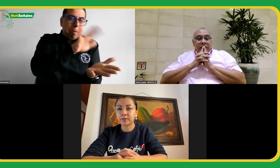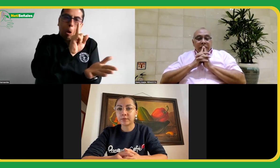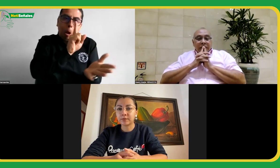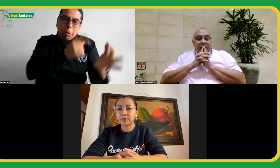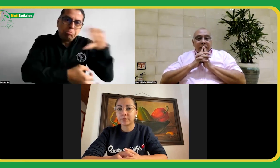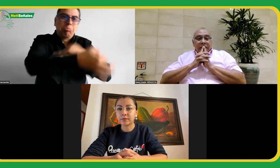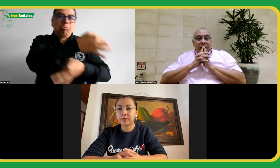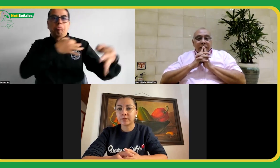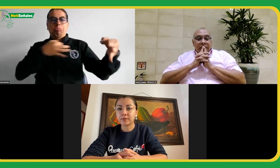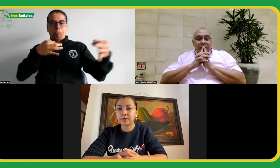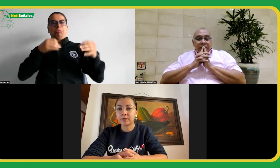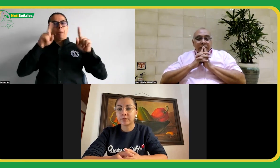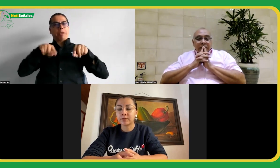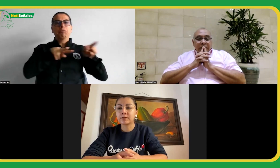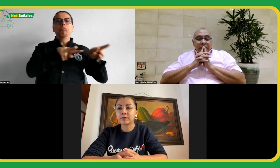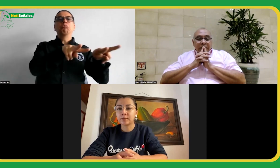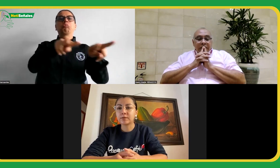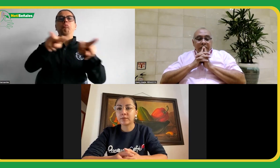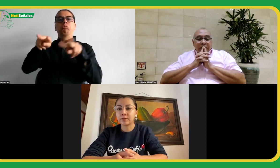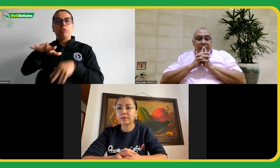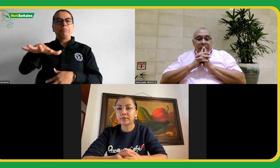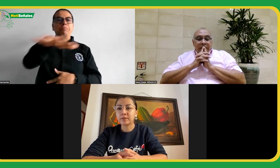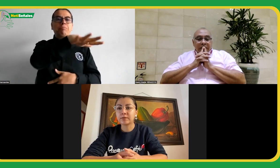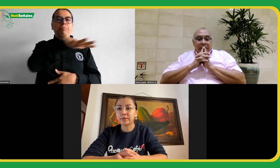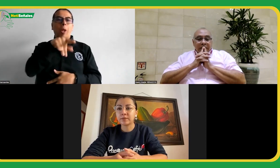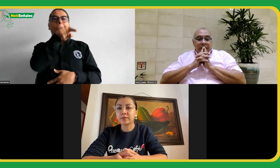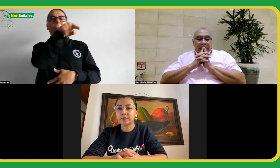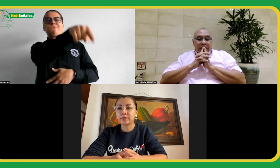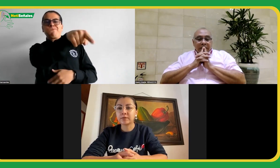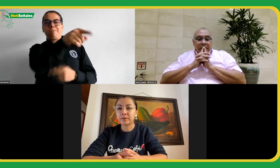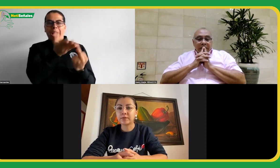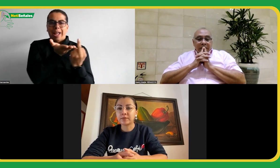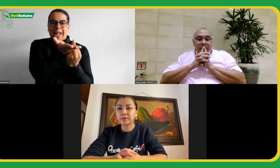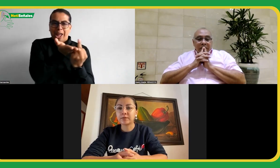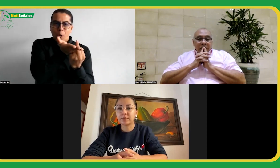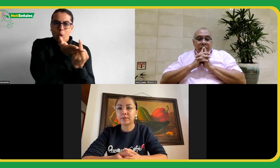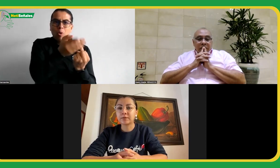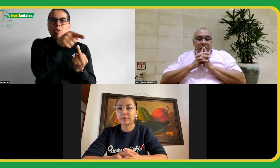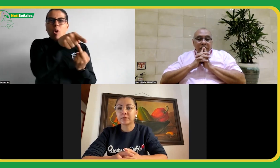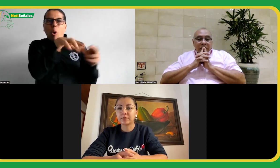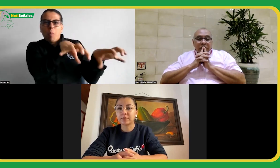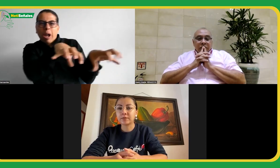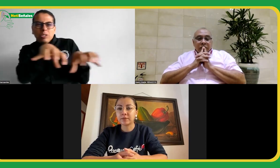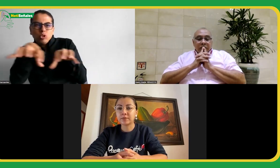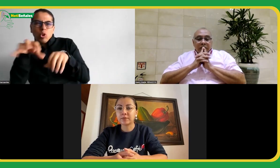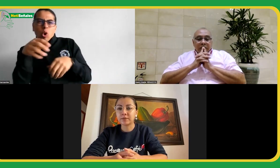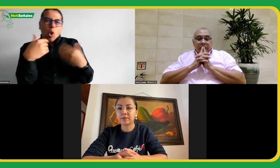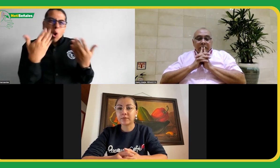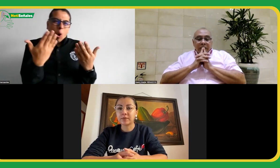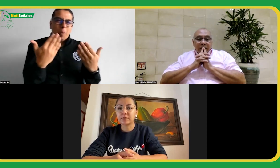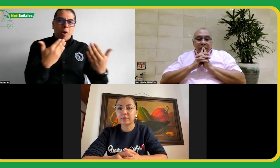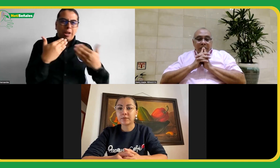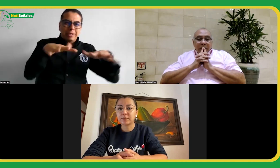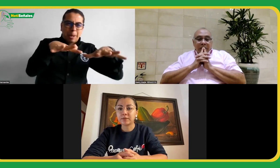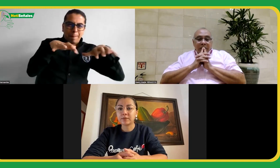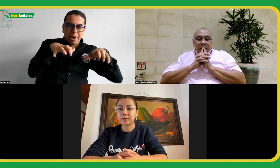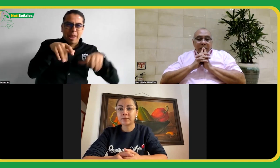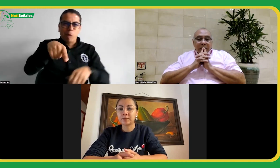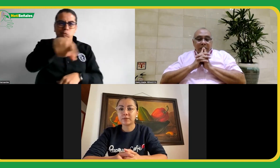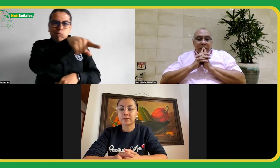sucedía durante la asamblea, todo se veía muy bien. También la atención que se recibió de la WFD estaban muy pendientes de la